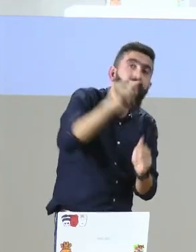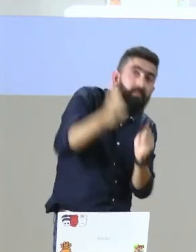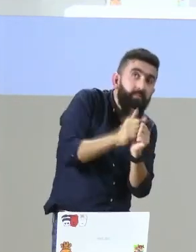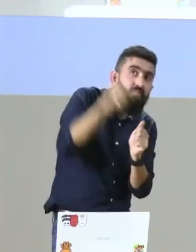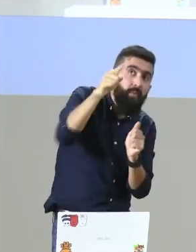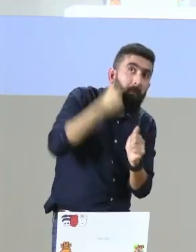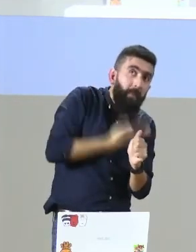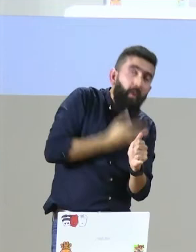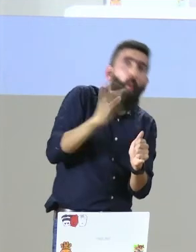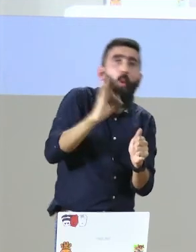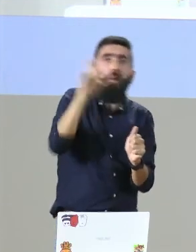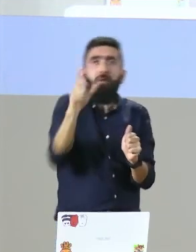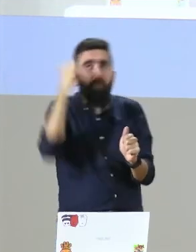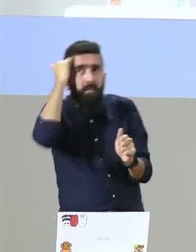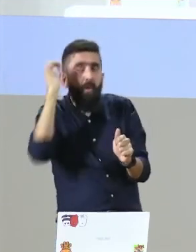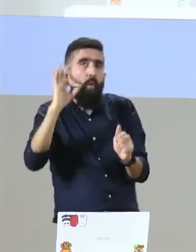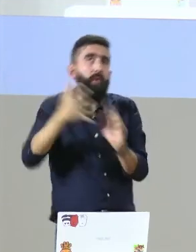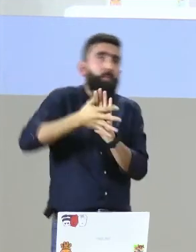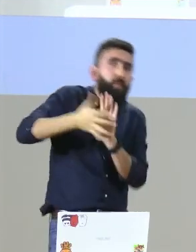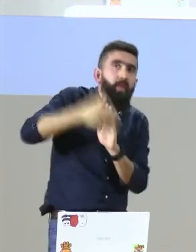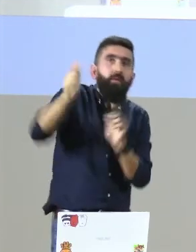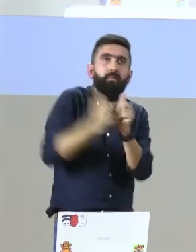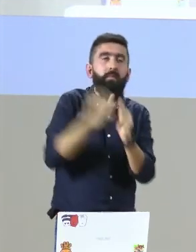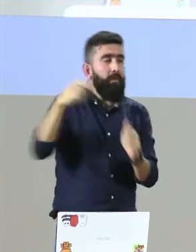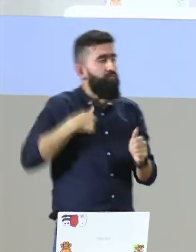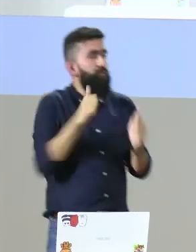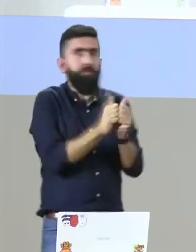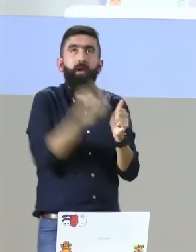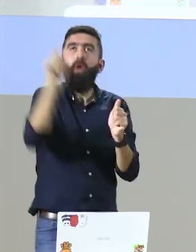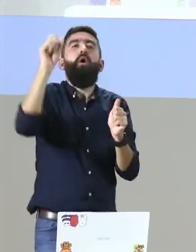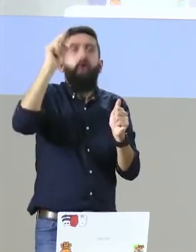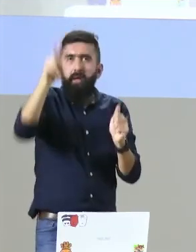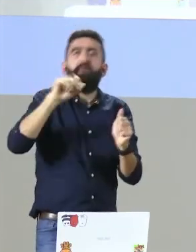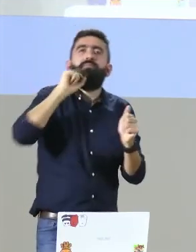entonces, hay preguntas como ¿usted vive con su mamá? ¿usted vive con su papá? ¿usted es modelo?